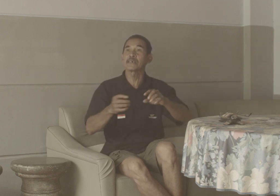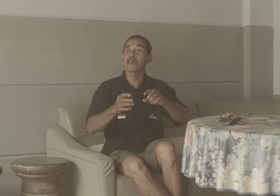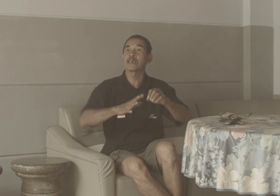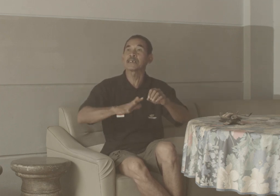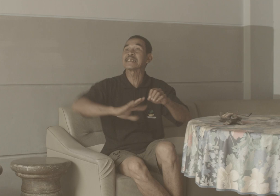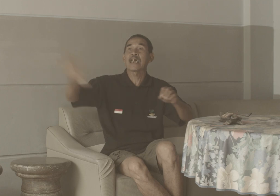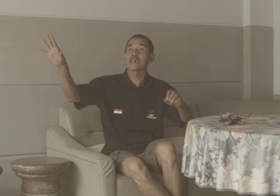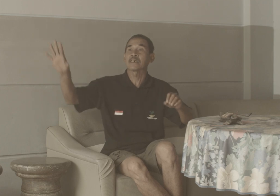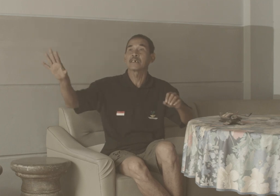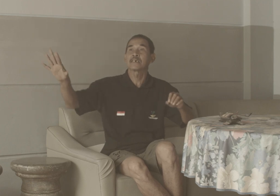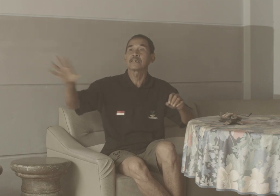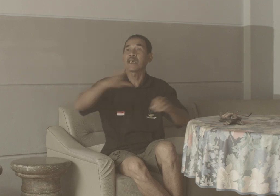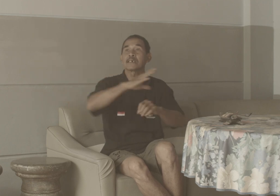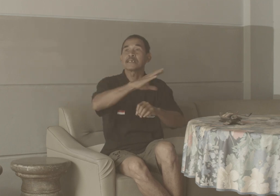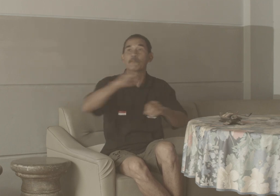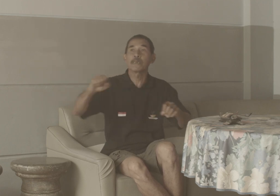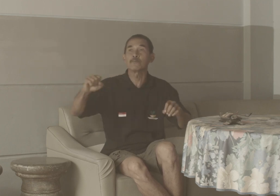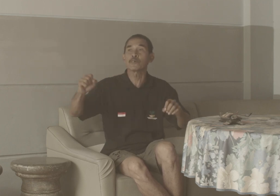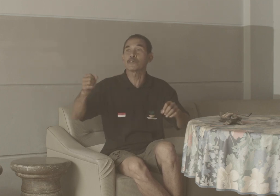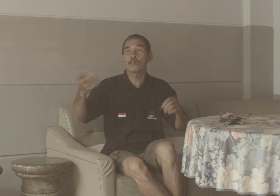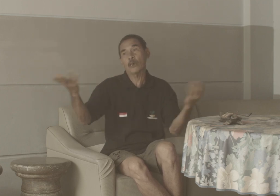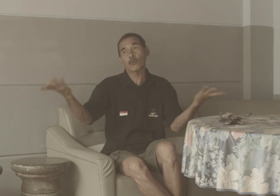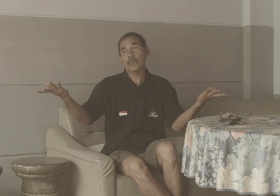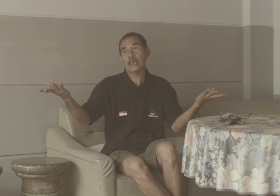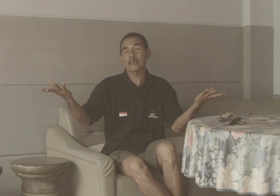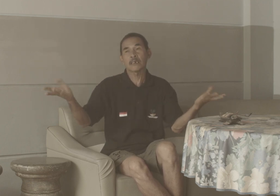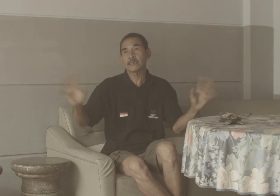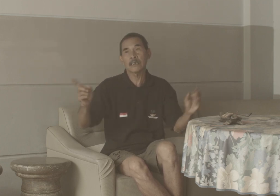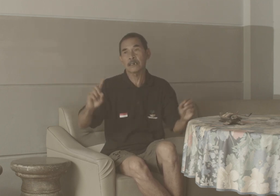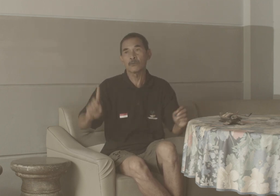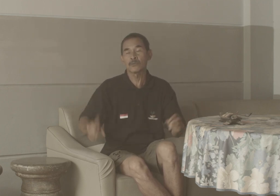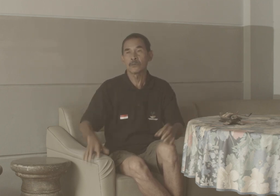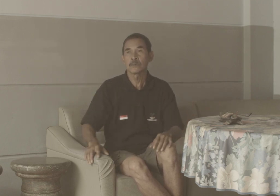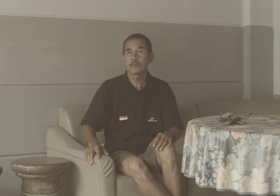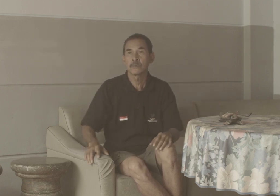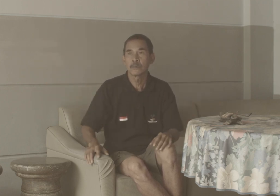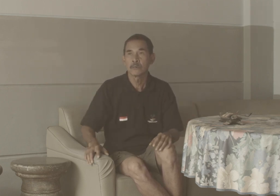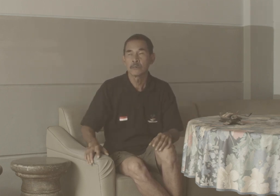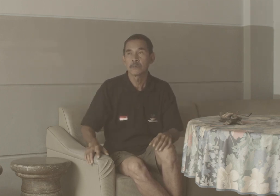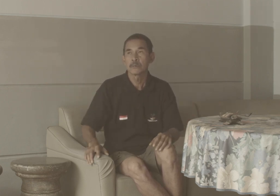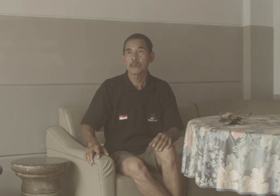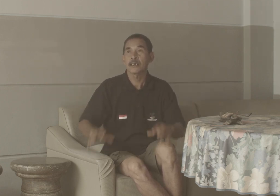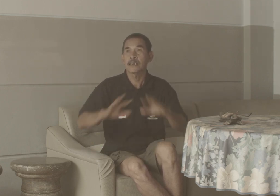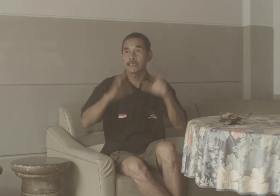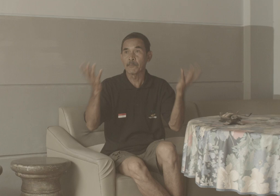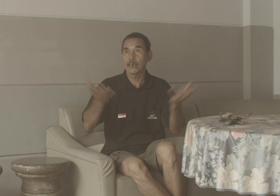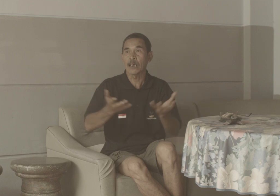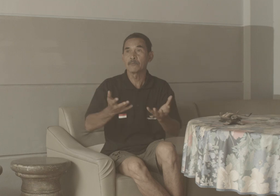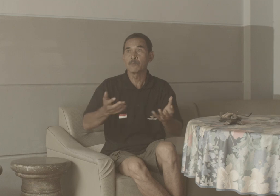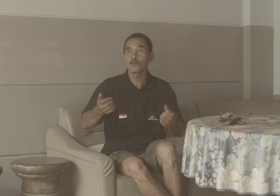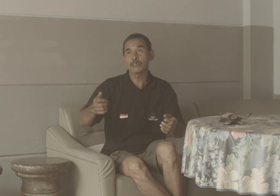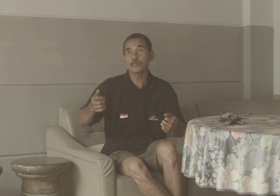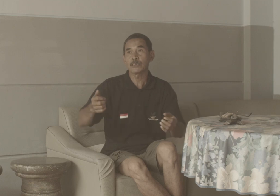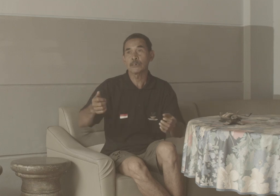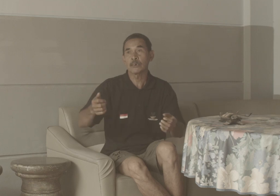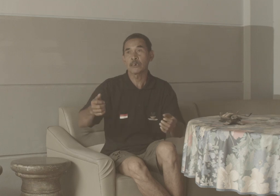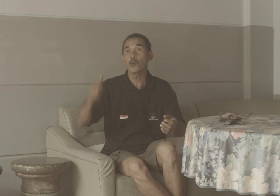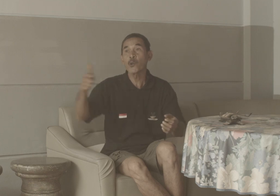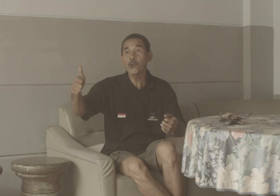Yang Hilang Yang Diambil Mungkin Oleh Orang Tidak Tau Karena Desa Bengkala Mempunyi Gol